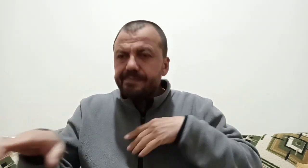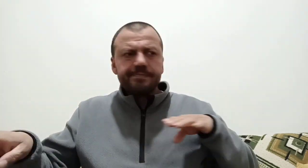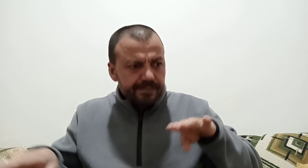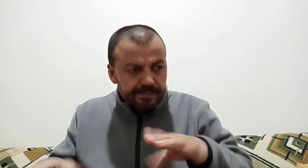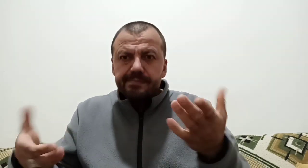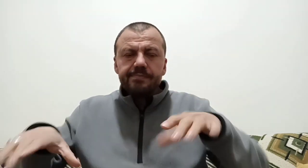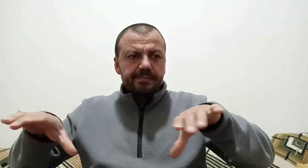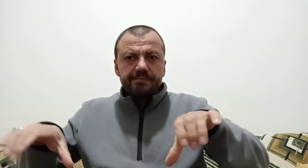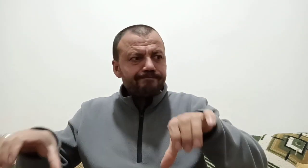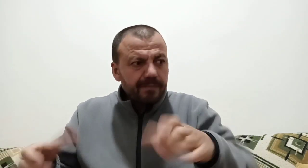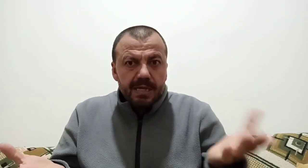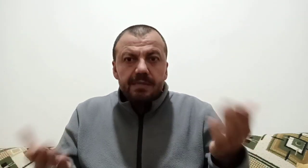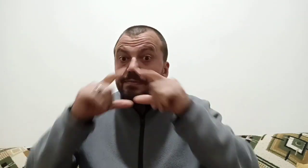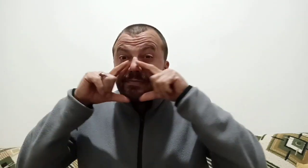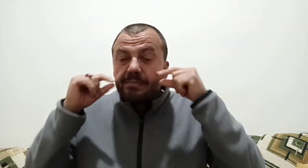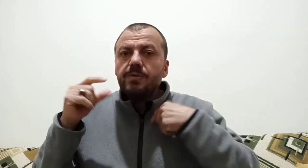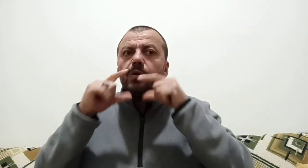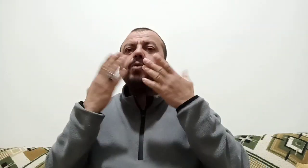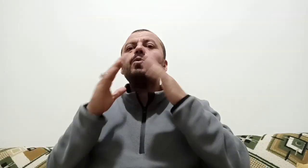aldıktan sonra da eve kadar polisler takip ediyorlar